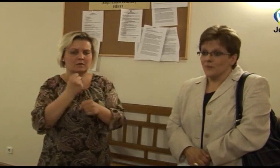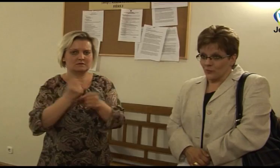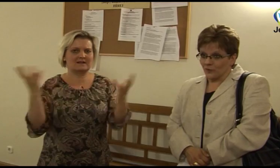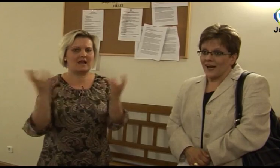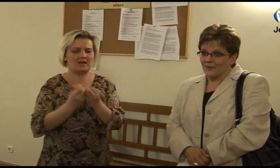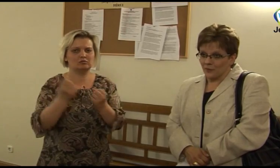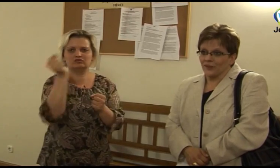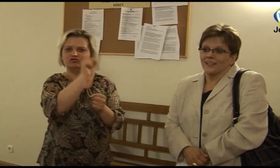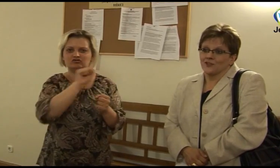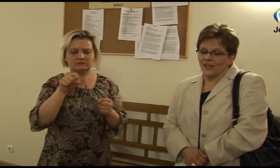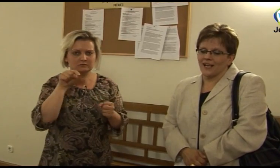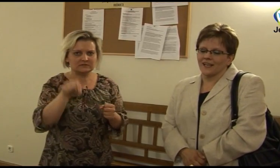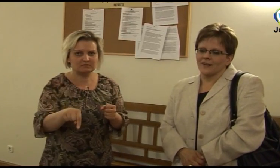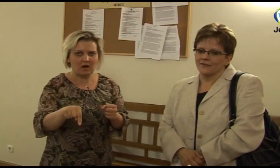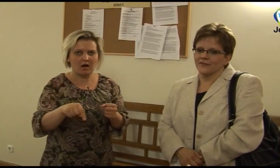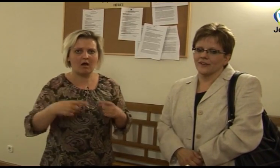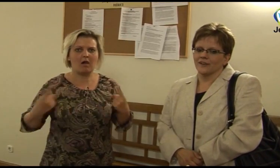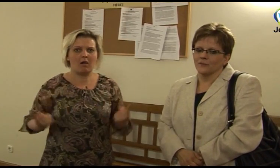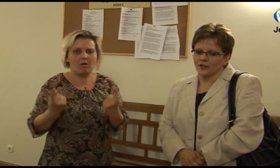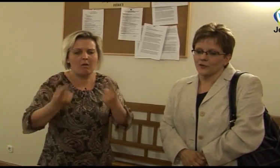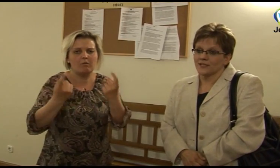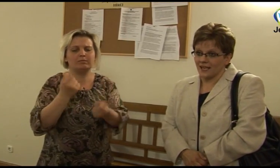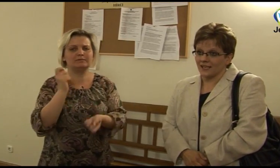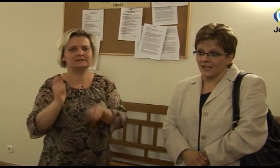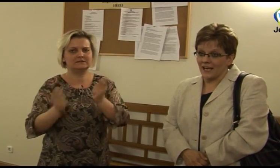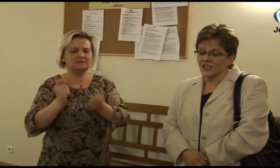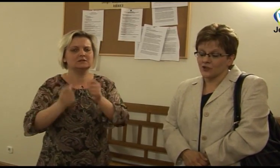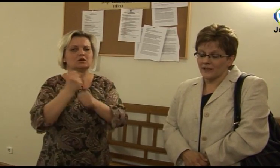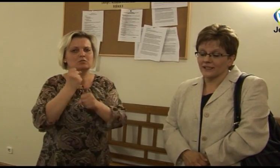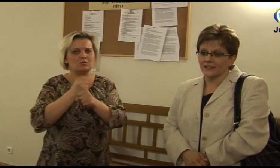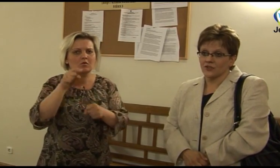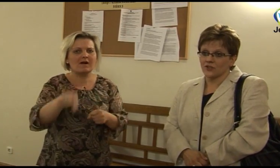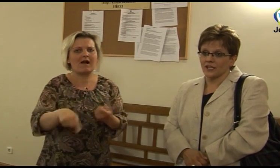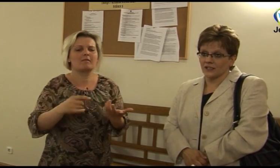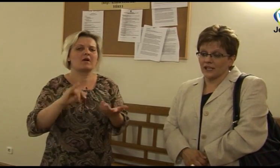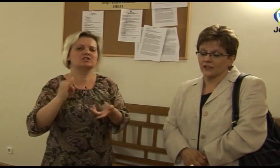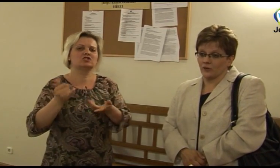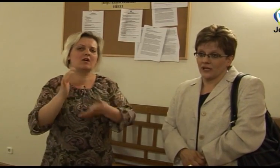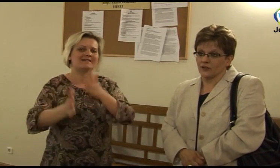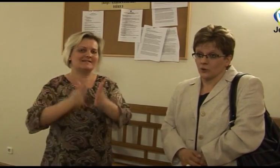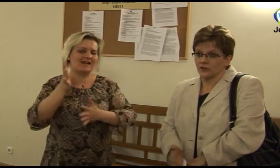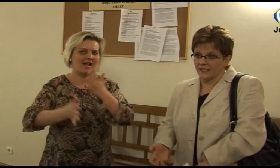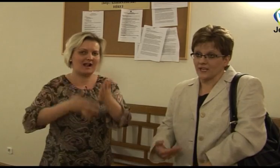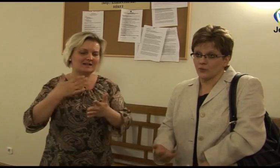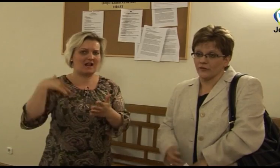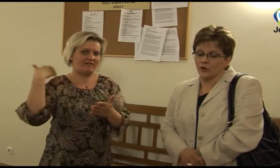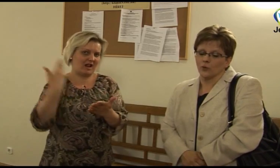munkában és a jelnyelv magyarországi elismertetéseért, illetve az oktatásba való